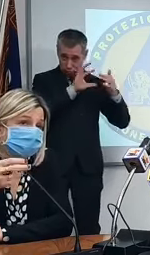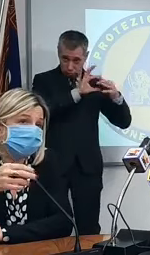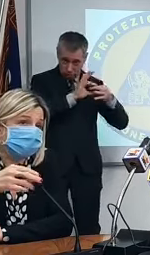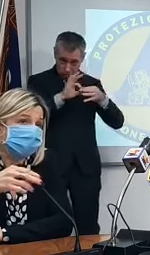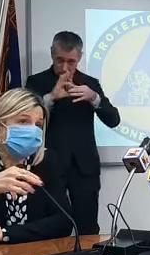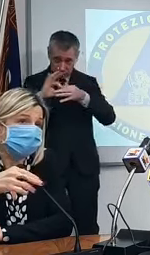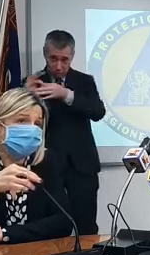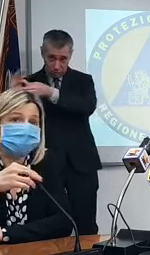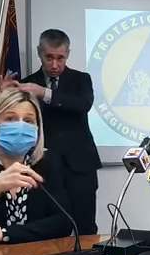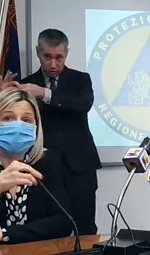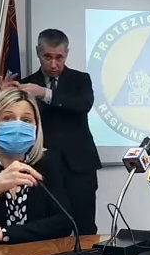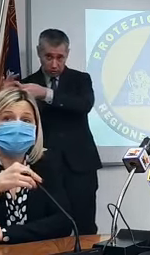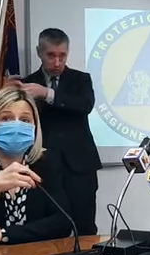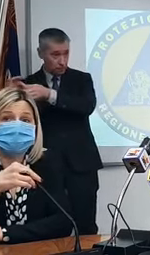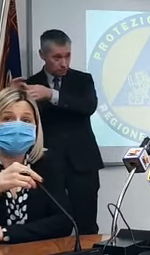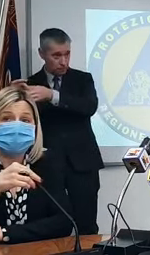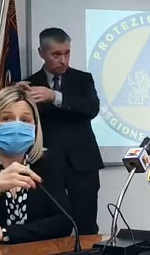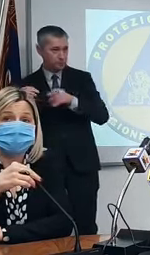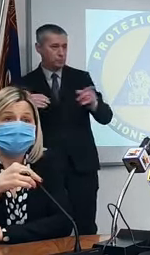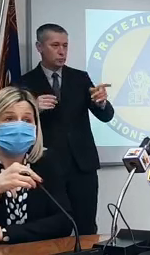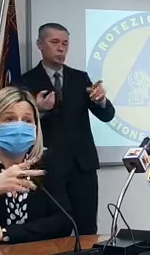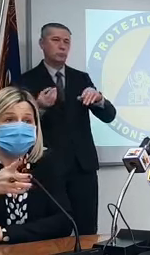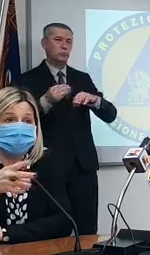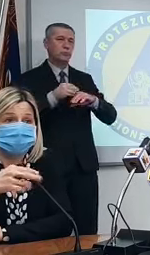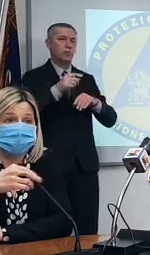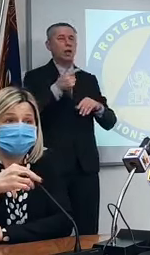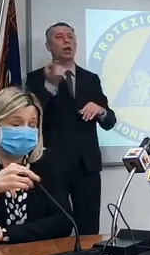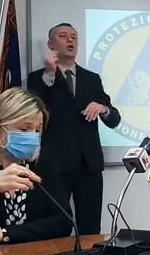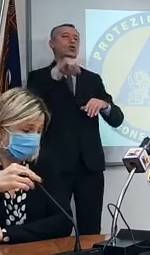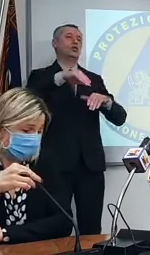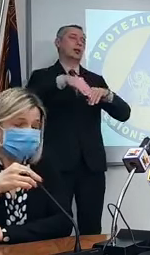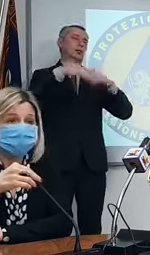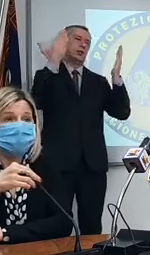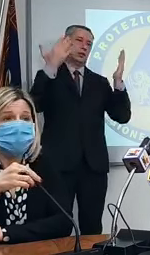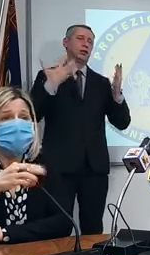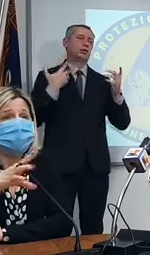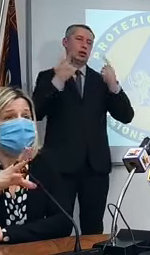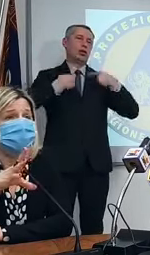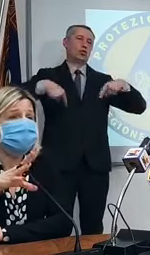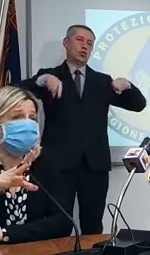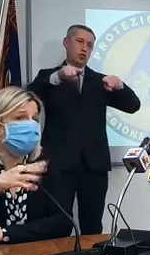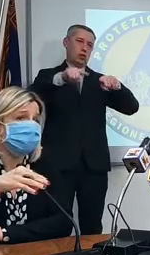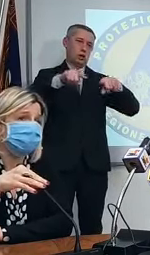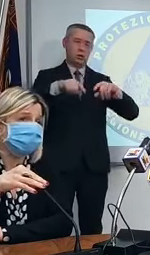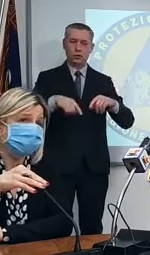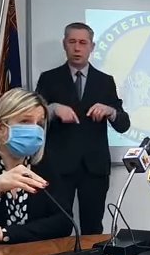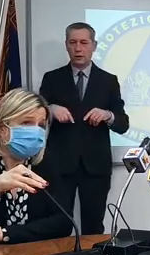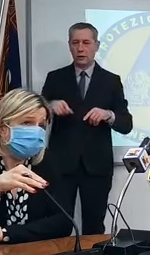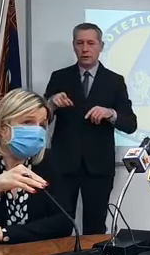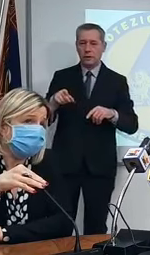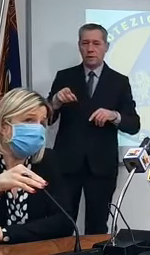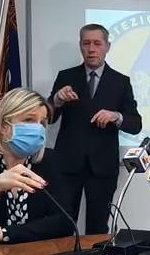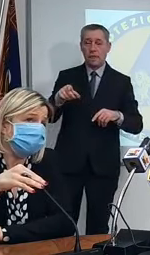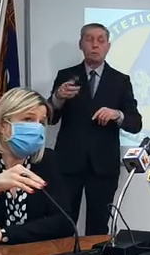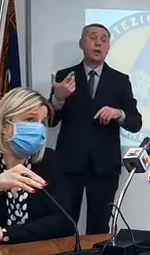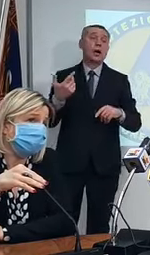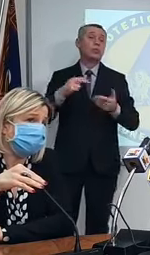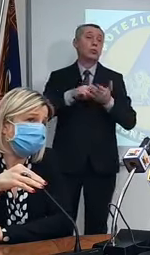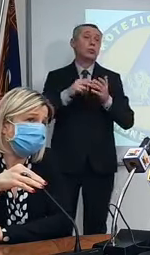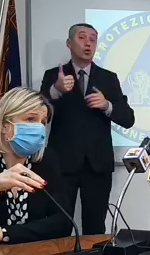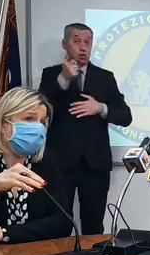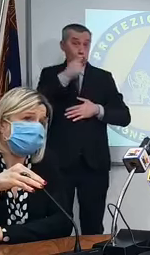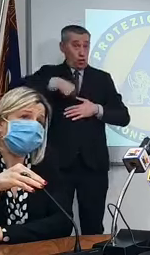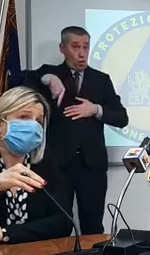extraportale domani mattina abbiamo comunque una riunione su questo quindi saremo ancora più precisi è un problema che non abbiamo solo noi però perché io mi sono